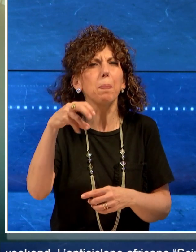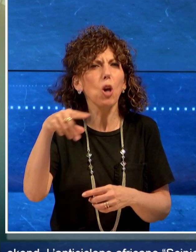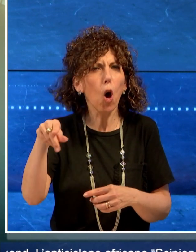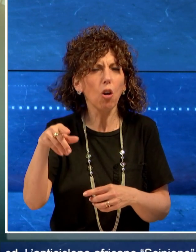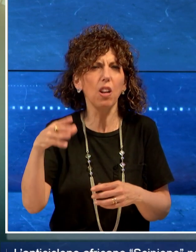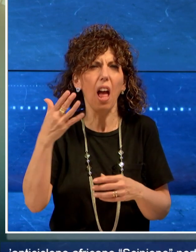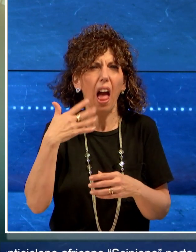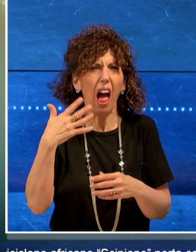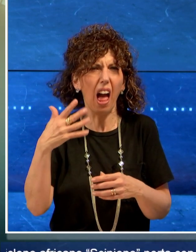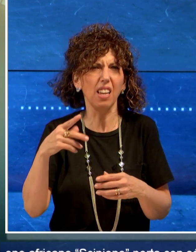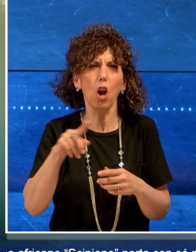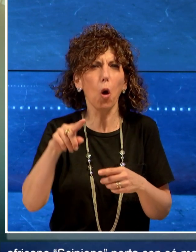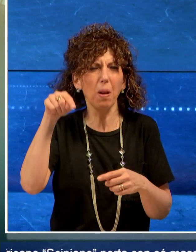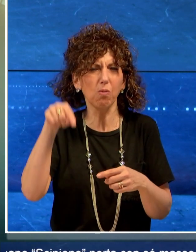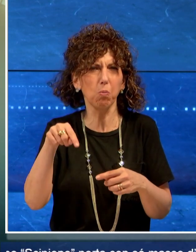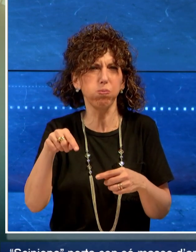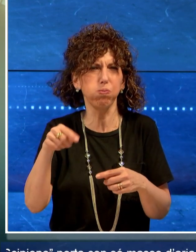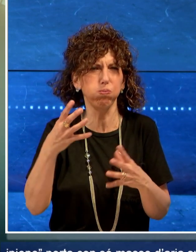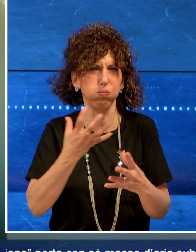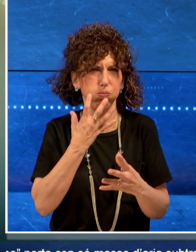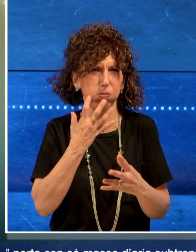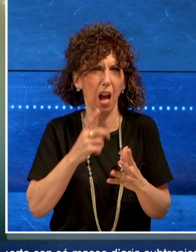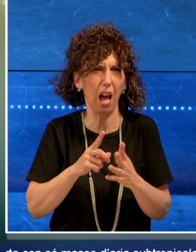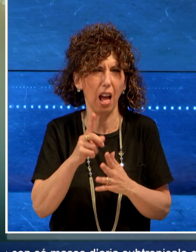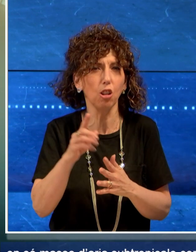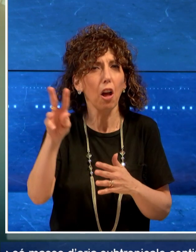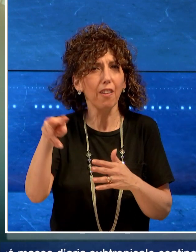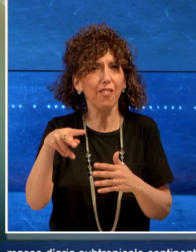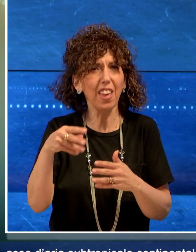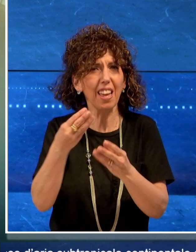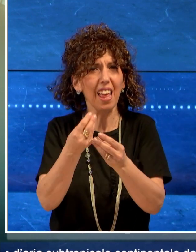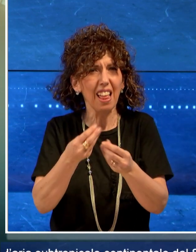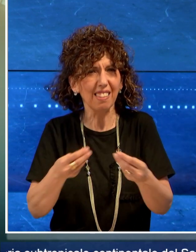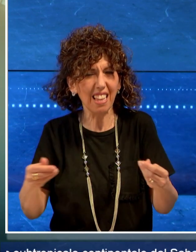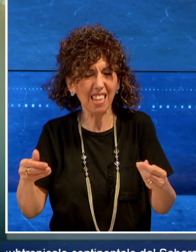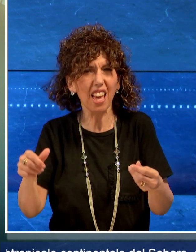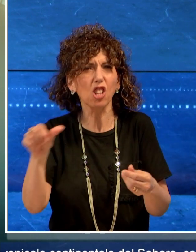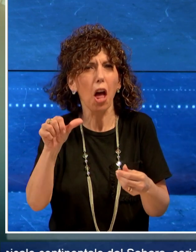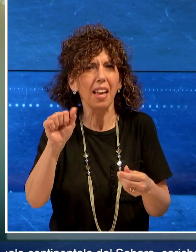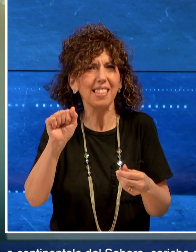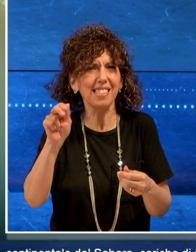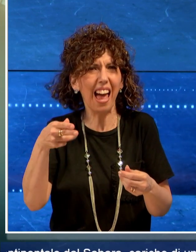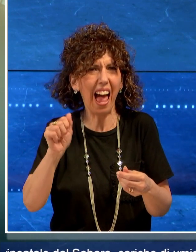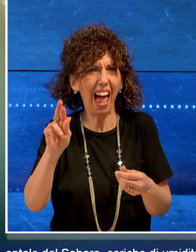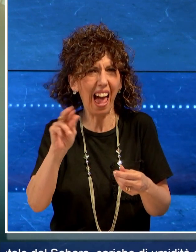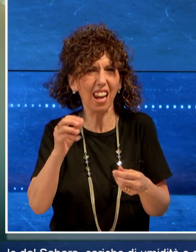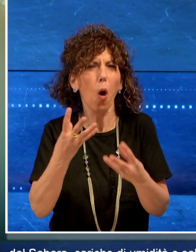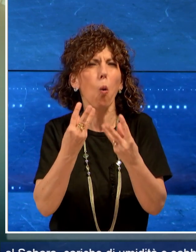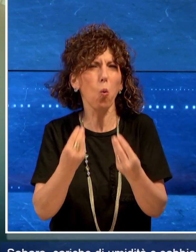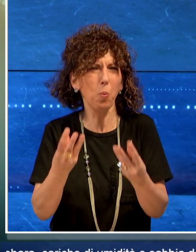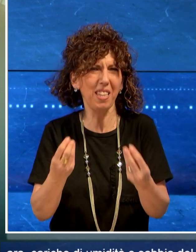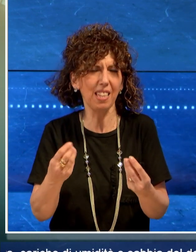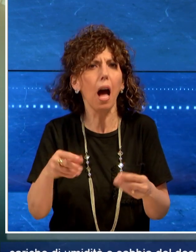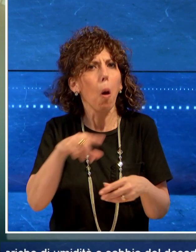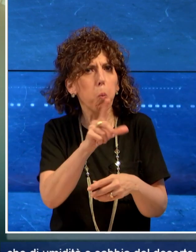'aria subtropicale continentale dal Sahara, cariche di umidità, caldo torrido anche in